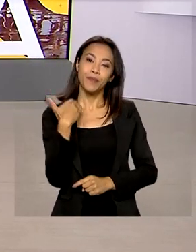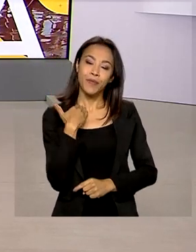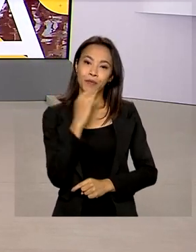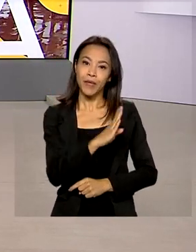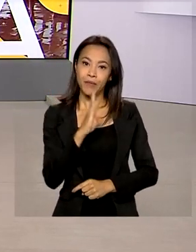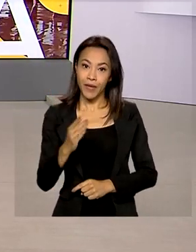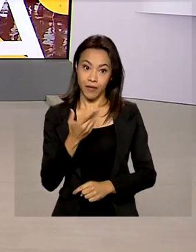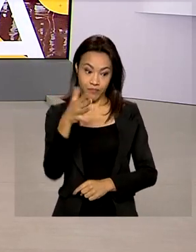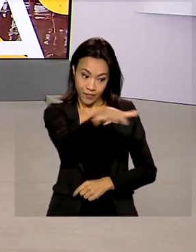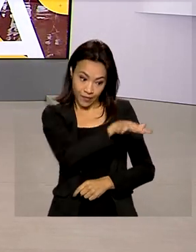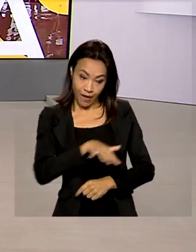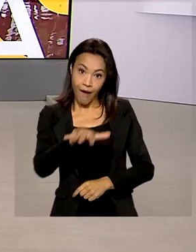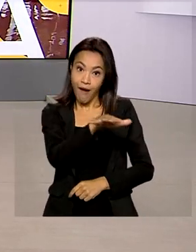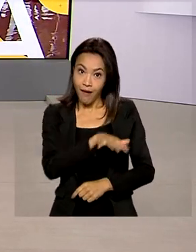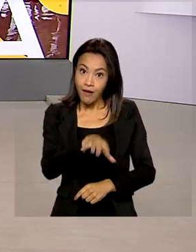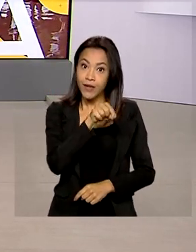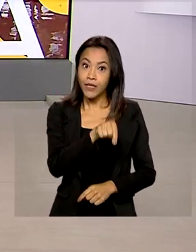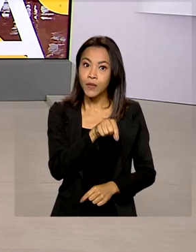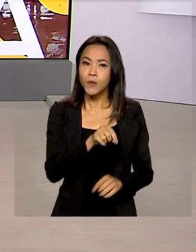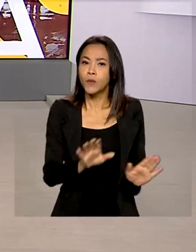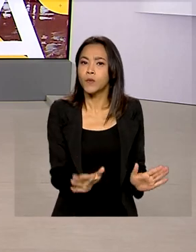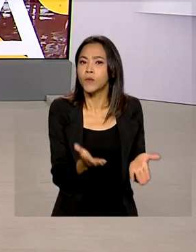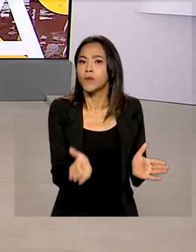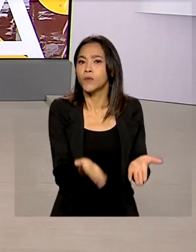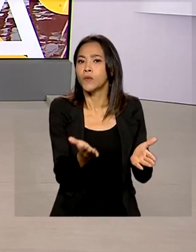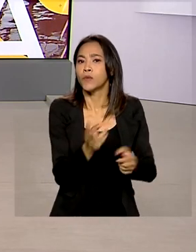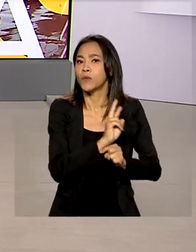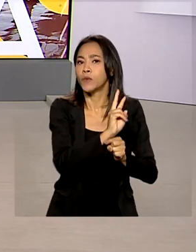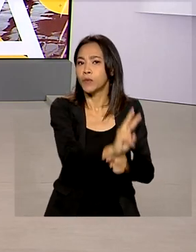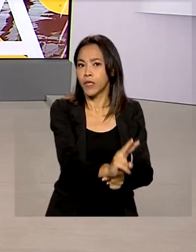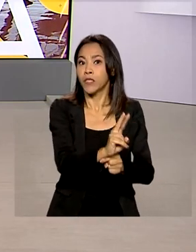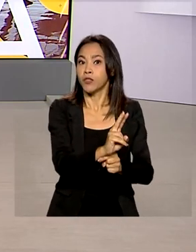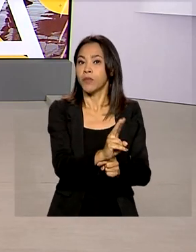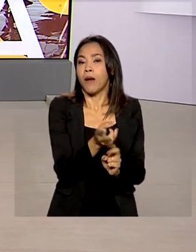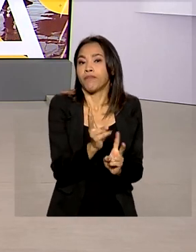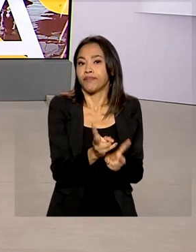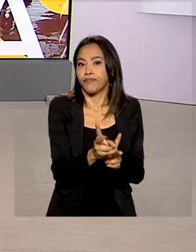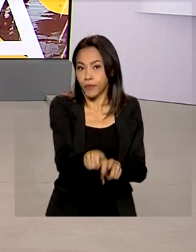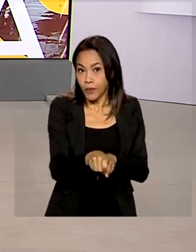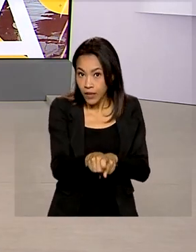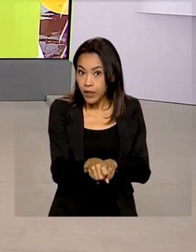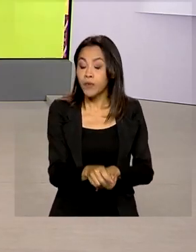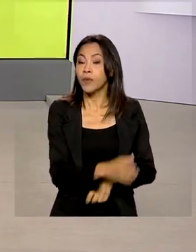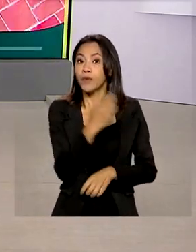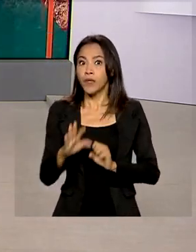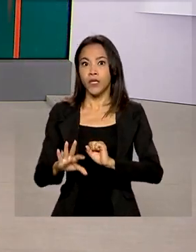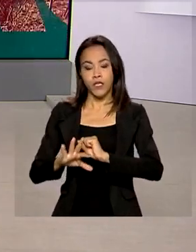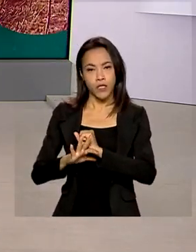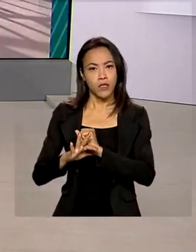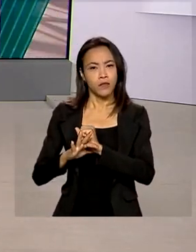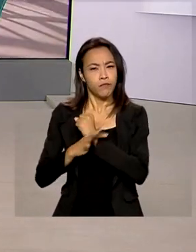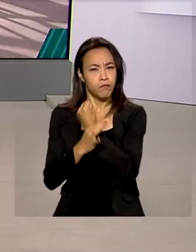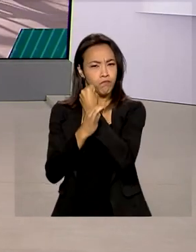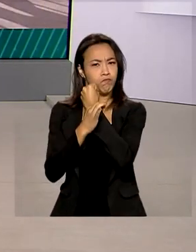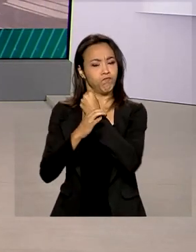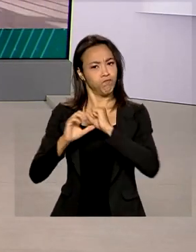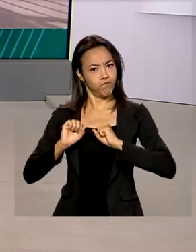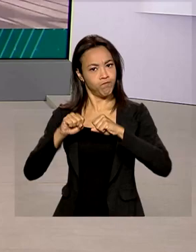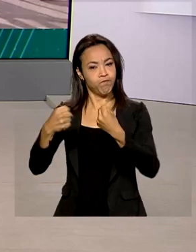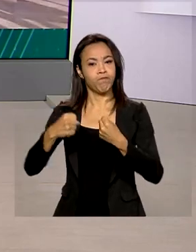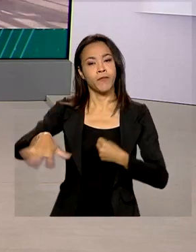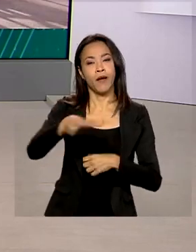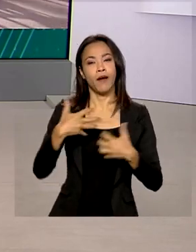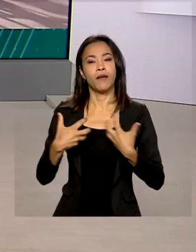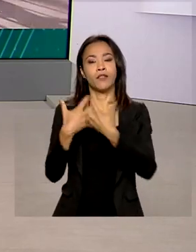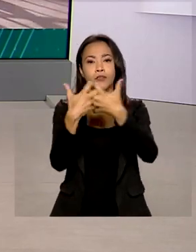cédula de produto rural deve fomentar a sustentabilidade no campo. E para fortalecer o setor de transportes, a linha